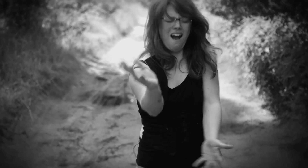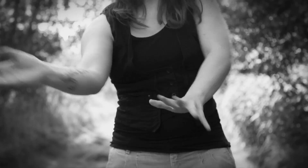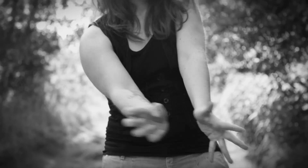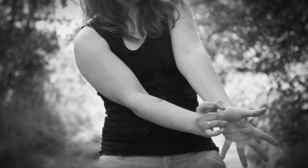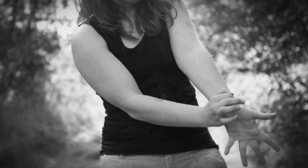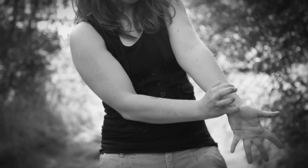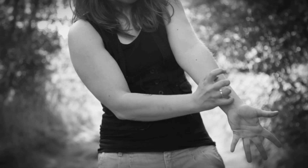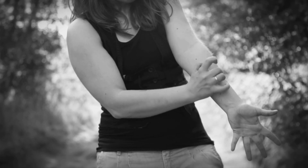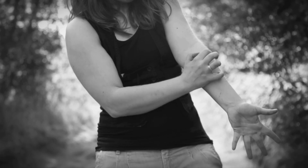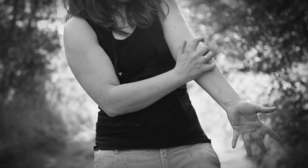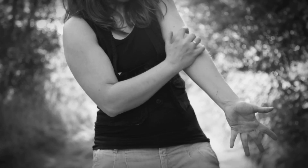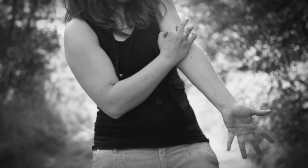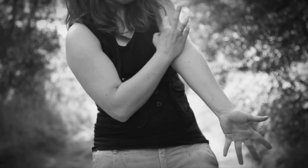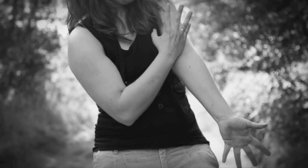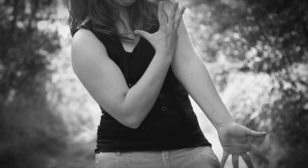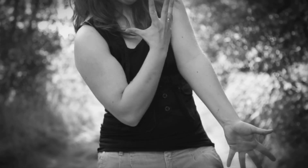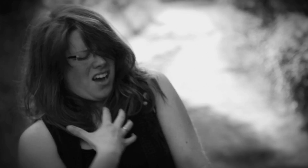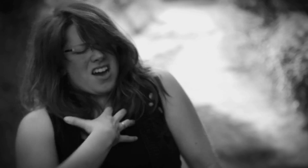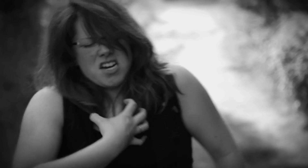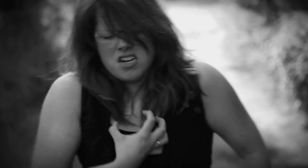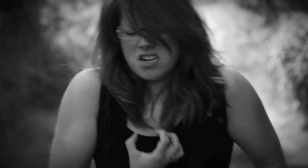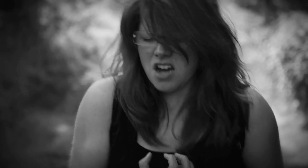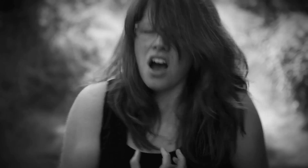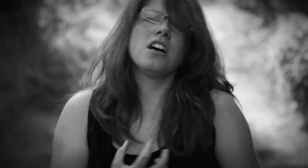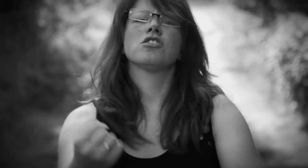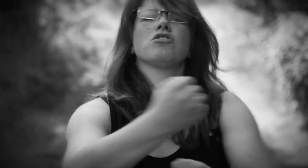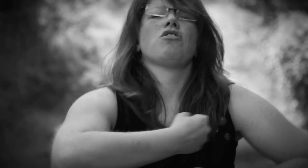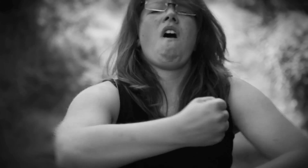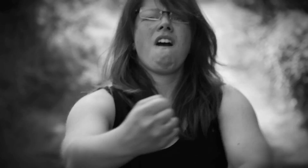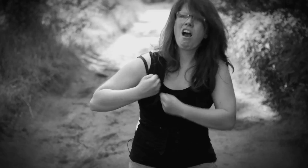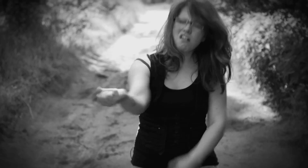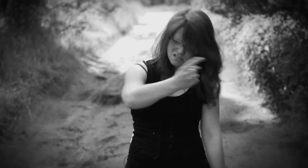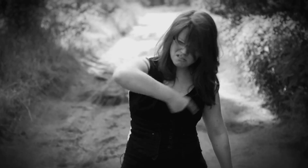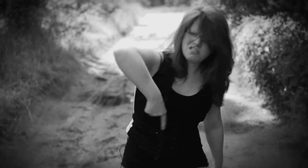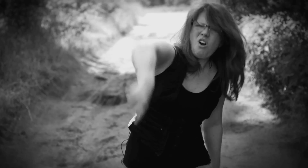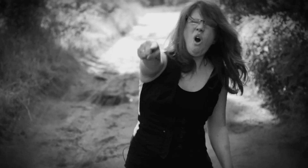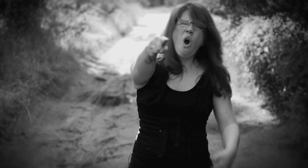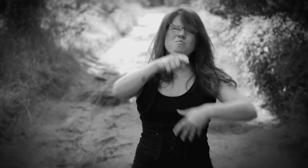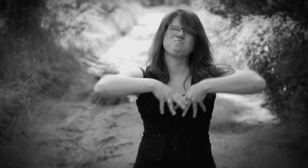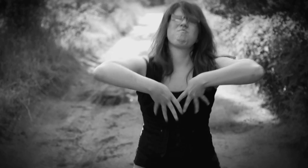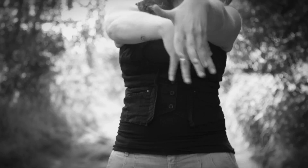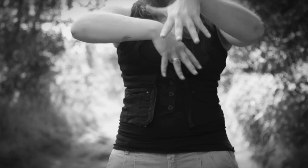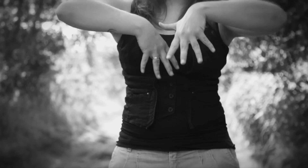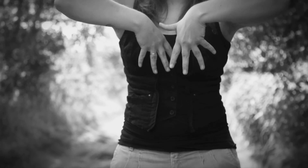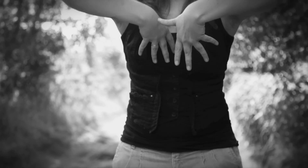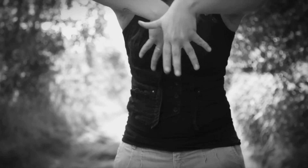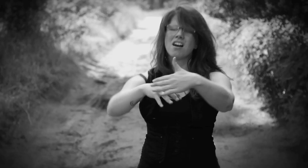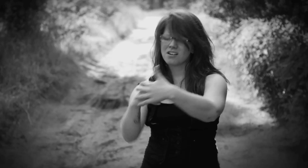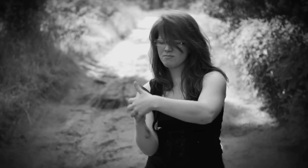Chaos ausbricht in mir drin Empfehle ich meine Armee, alles zu tun, um es wieder zum Schweigen zu